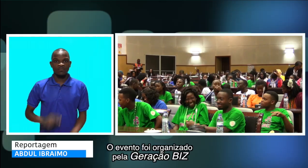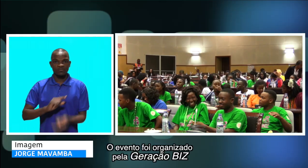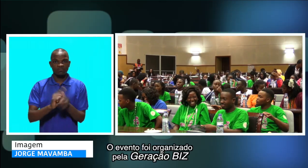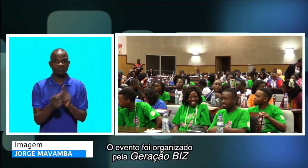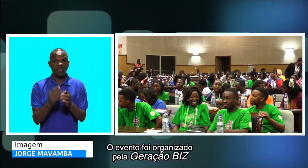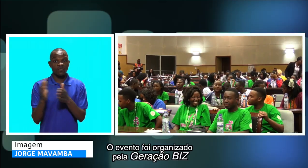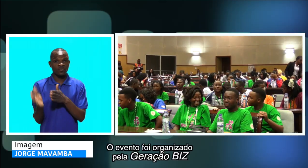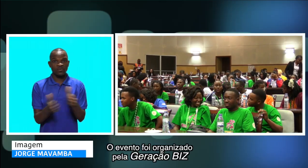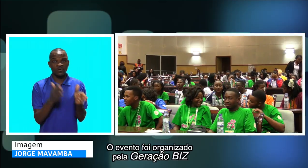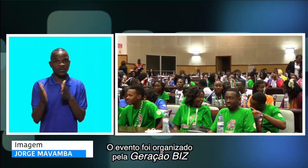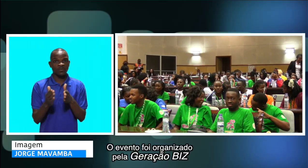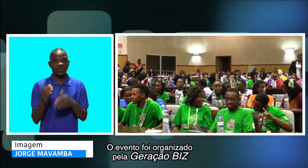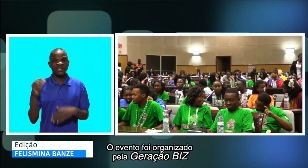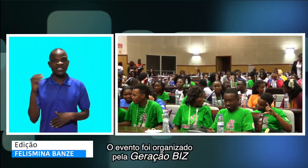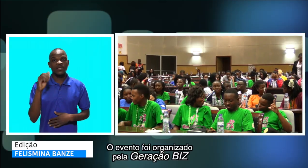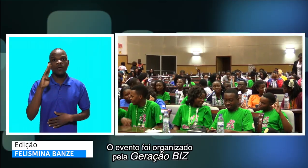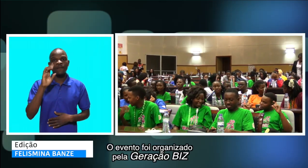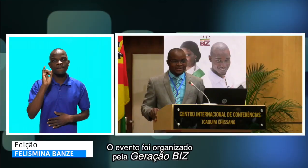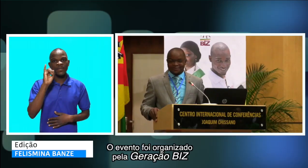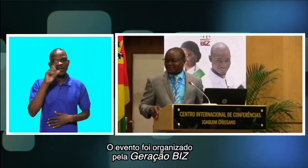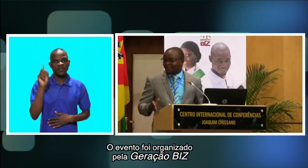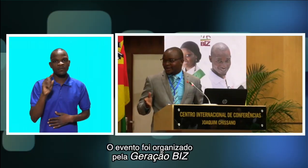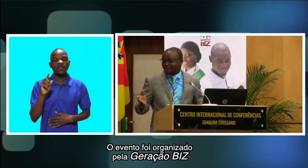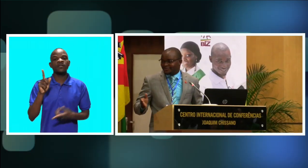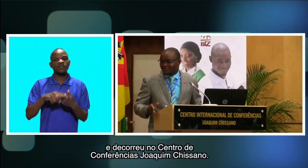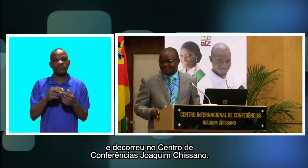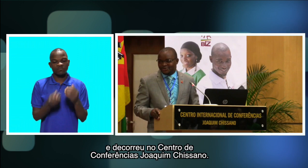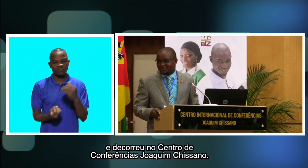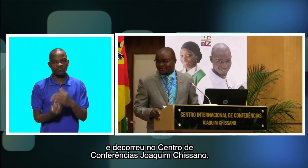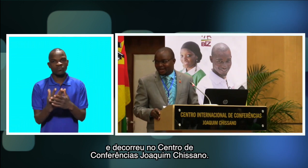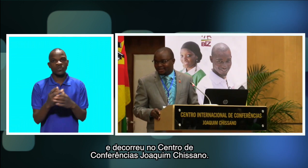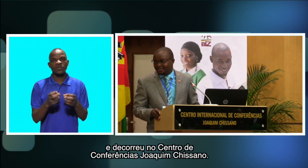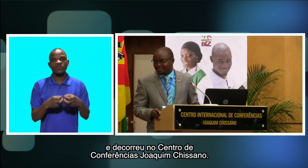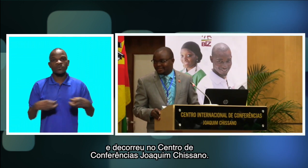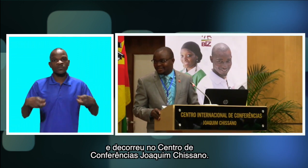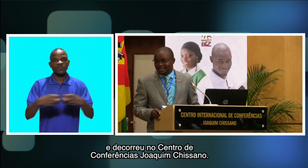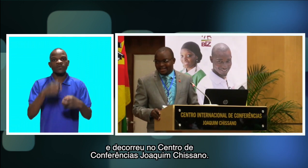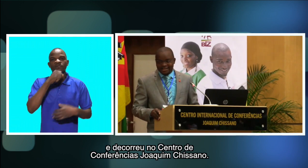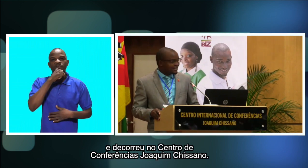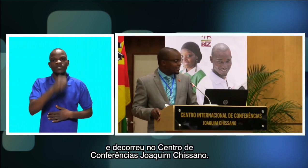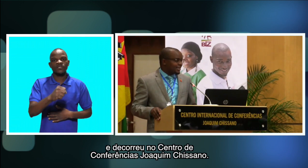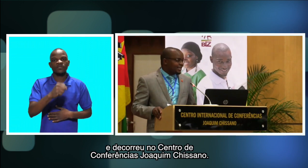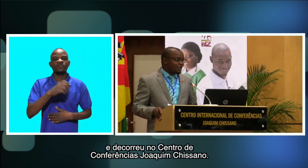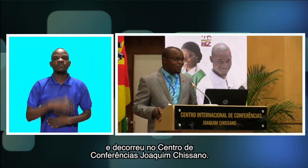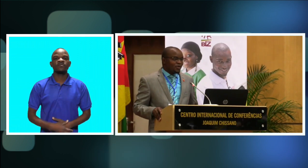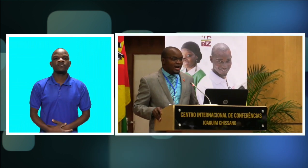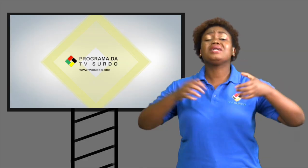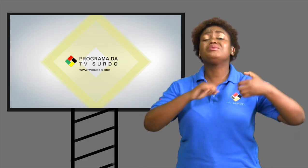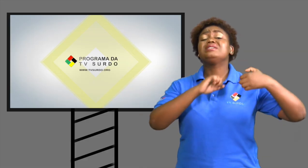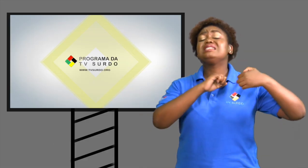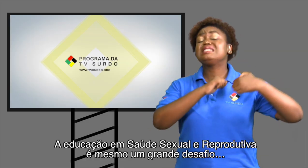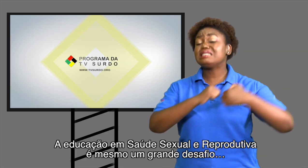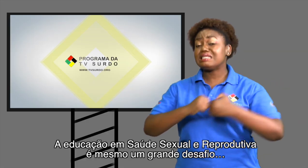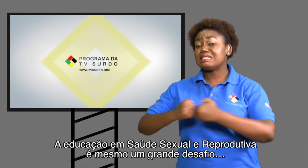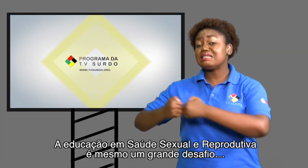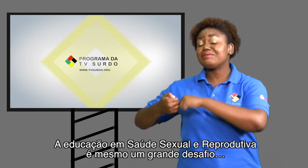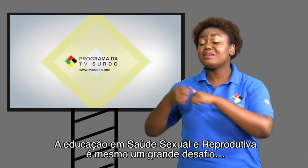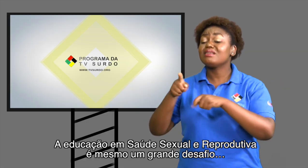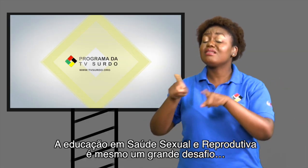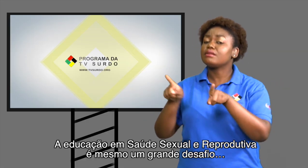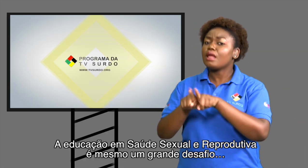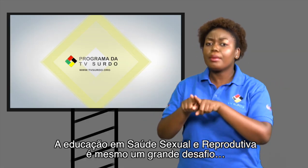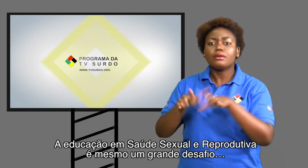O evento foi organizado Pela geração BIS E decorreu no centro de conferência João Kishisano A